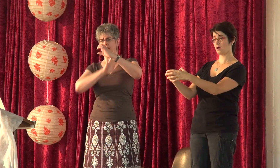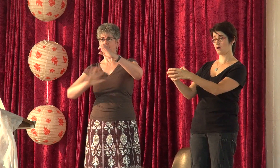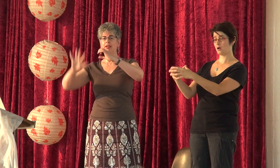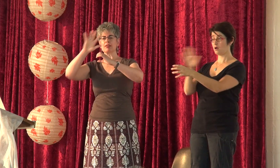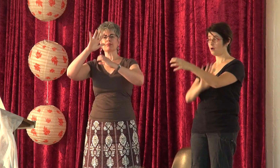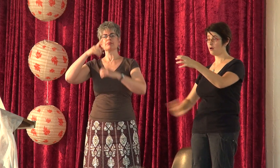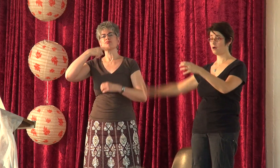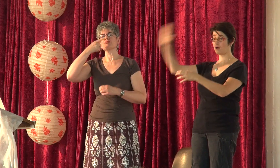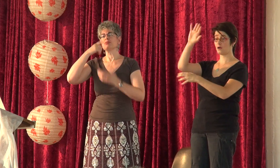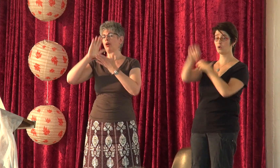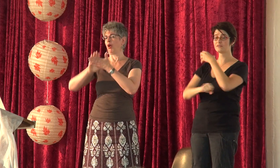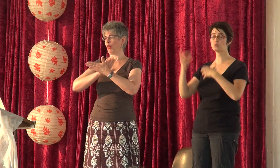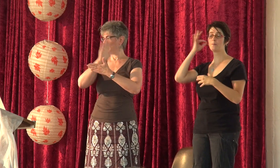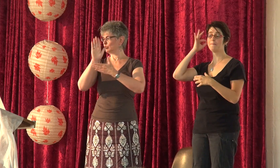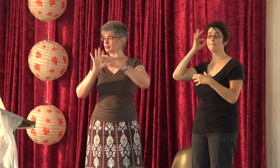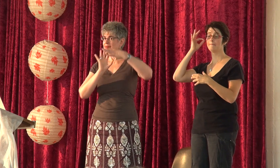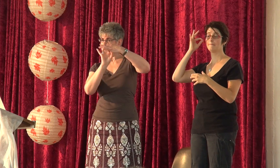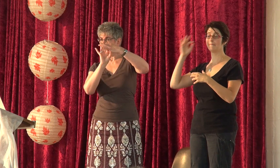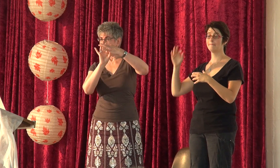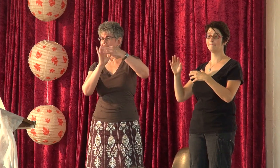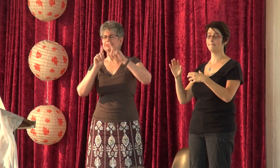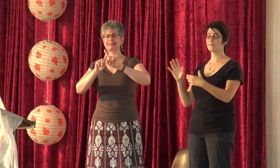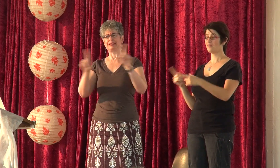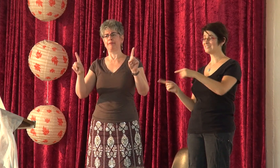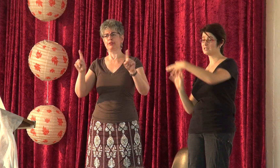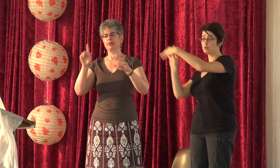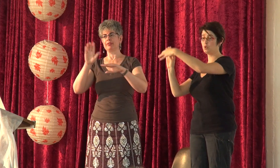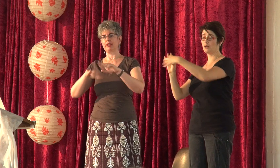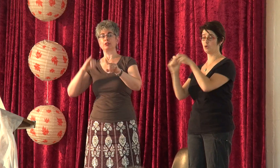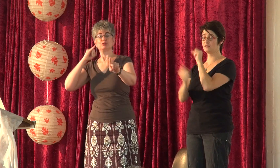יש קבוצה של חירשים בתוך אוניברסיטה של שומעים